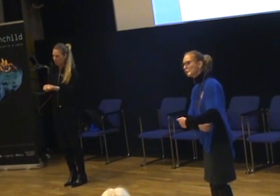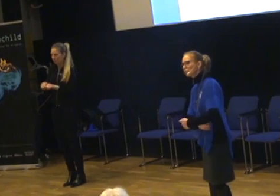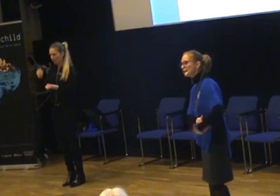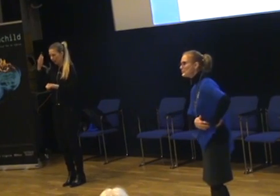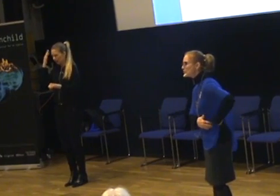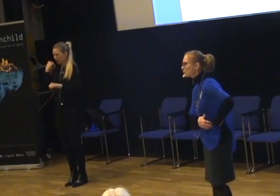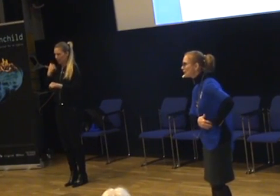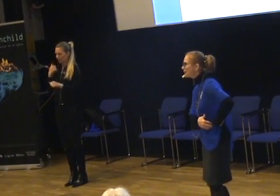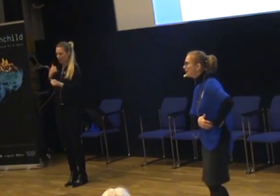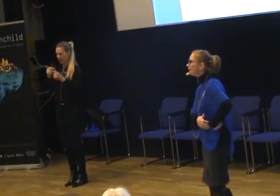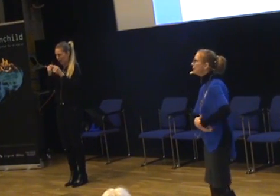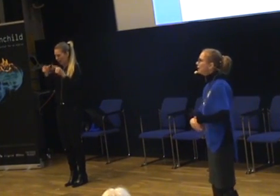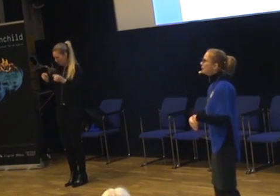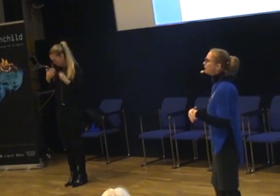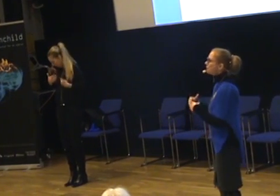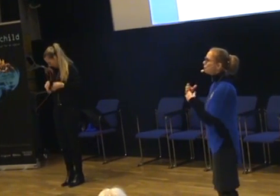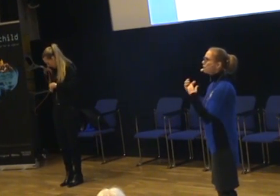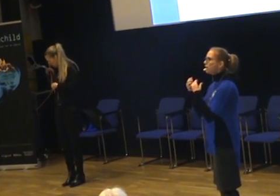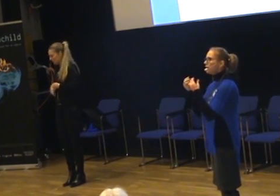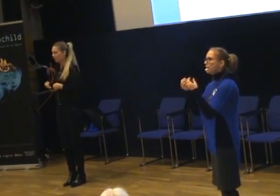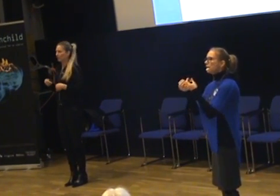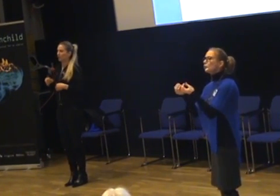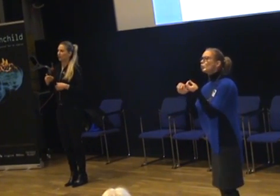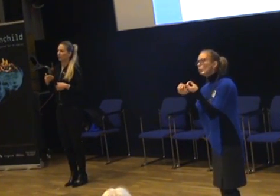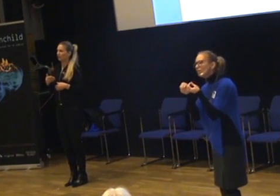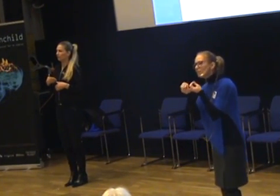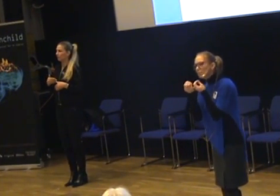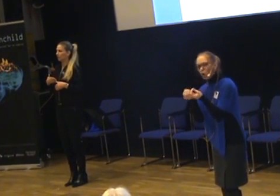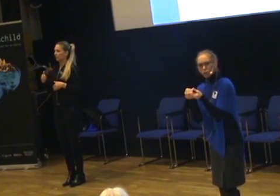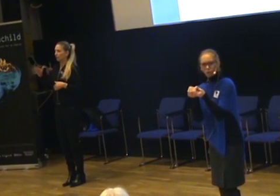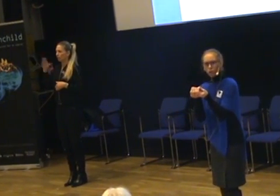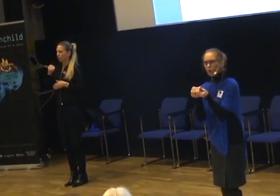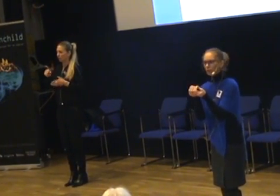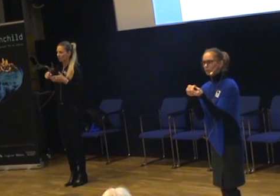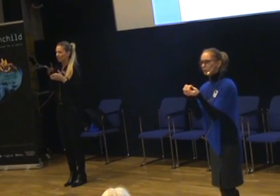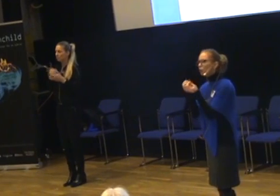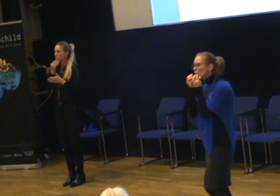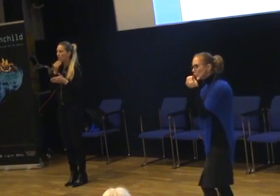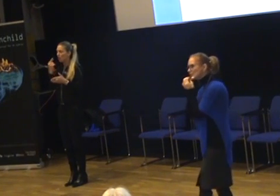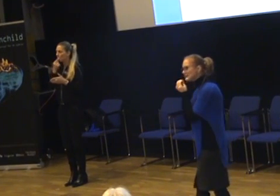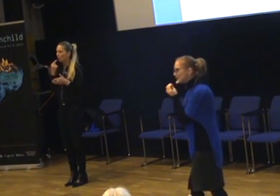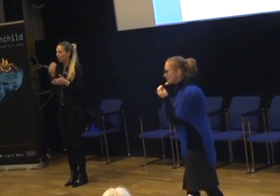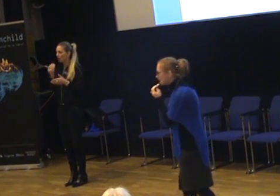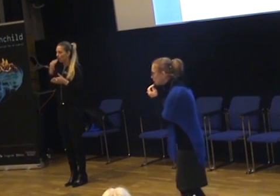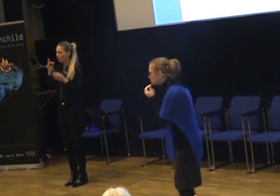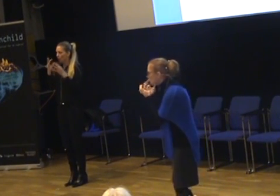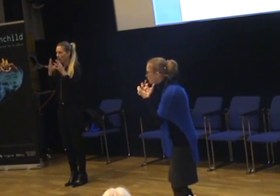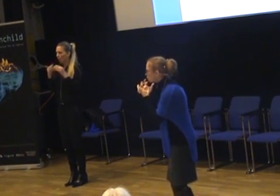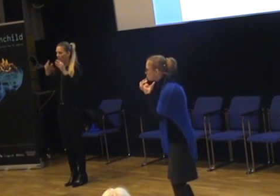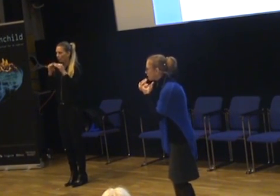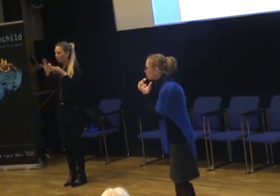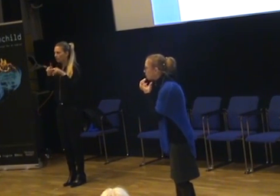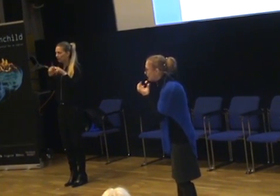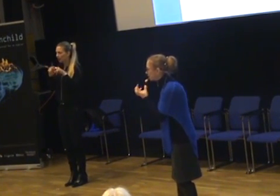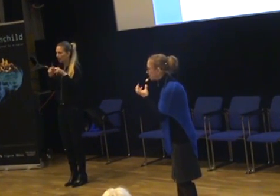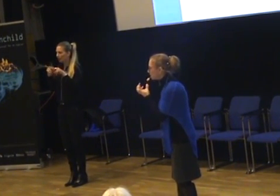Det kan vara tvättrådslappor som kliar. Det kan vara när du stoppar in viss mat i munnen. Hur konsistenserna är i munnen. Du kan